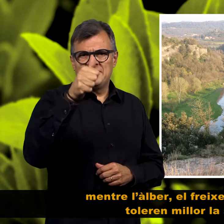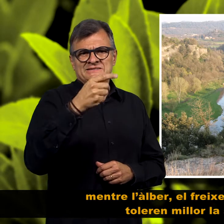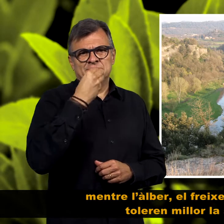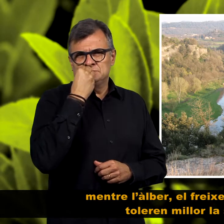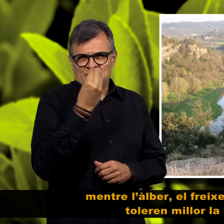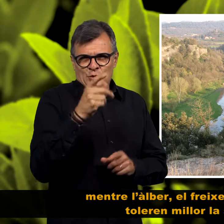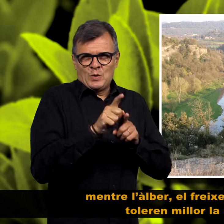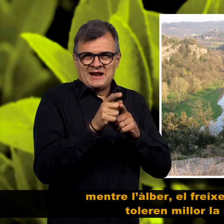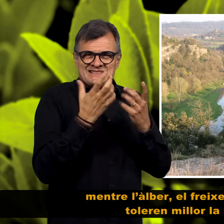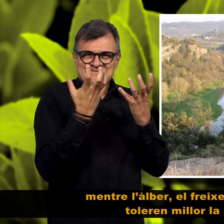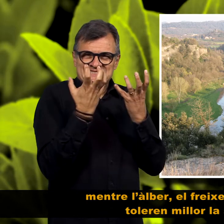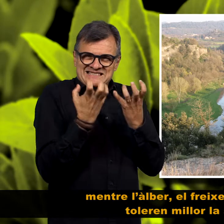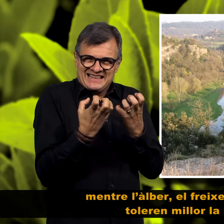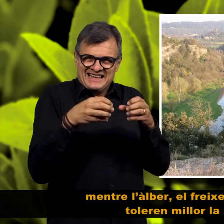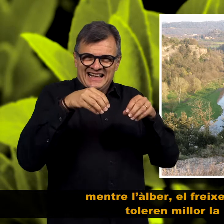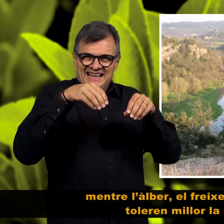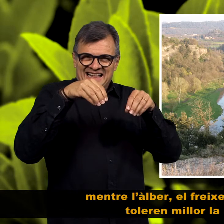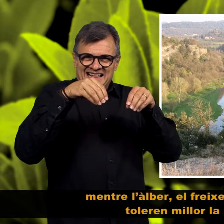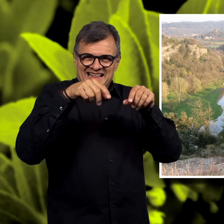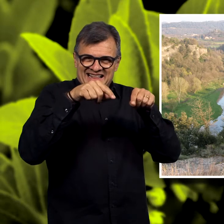poden viure a indrets on l'aigua freàtica és profunda.